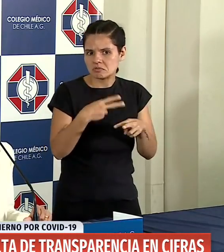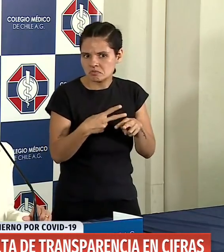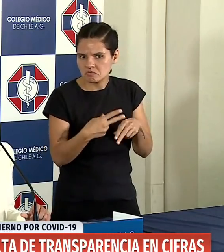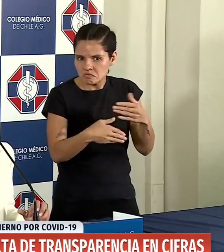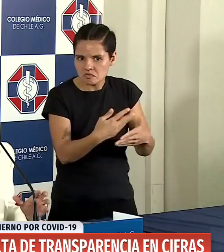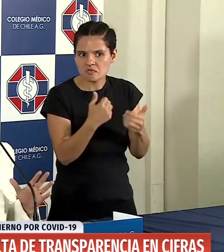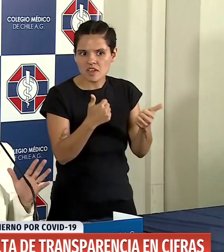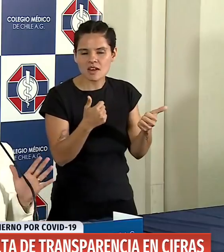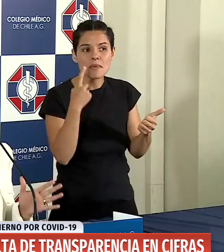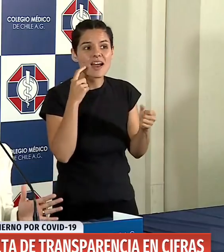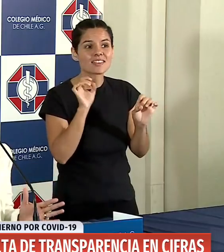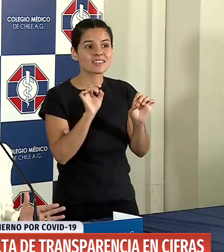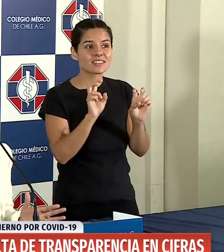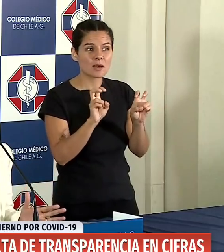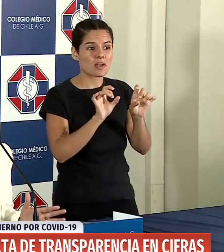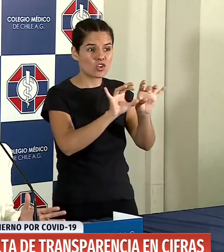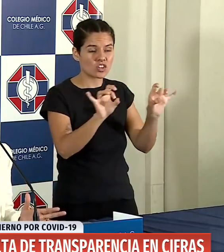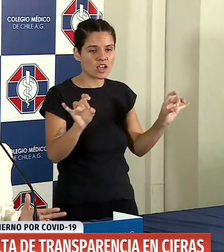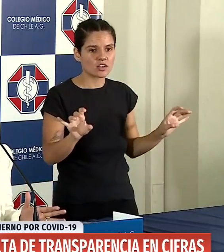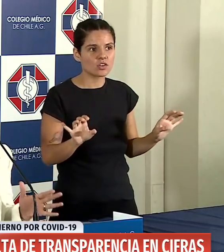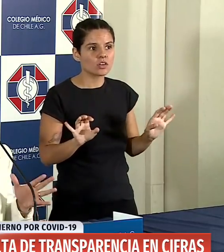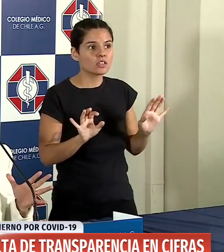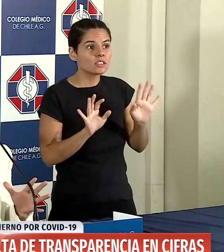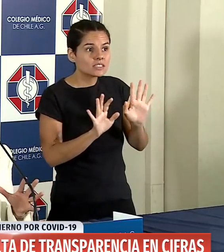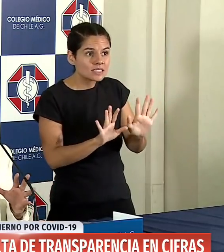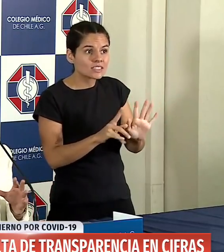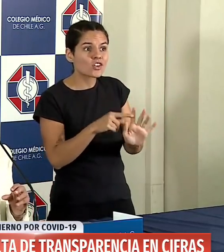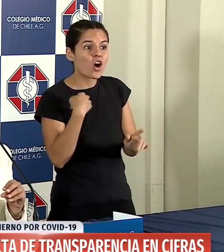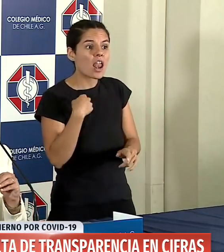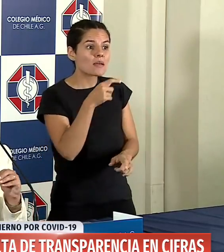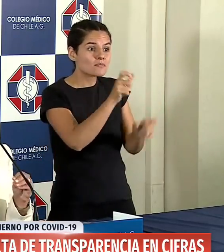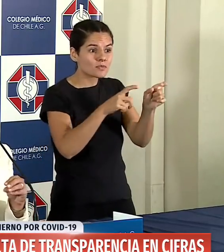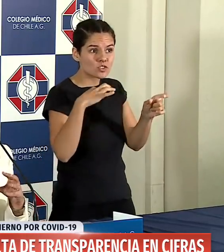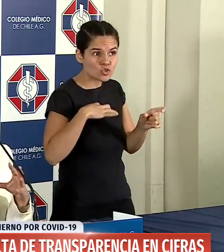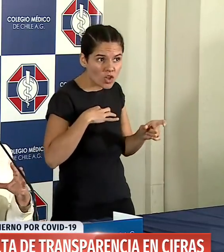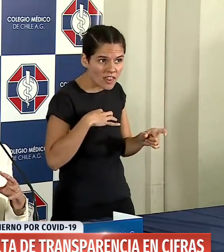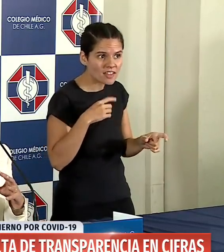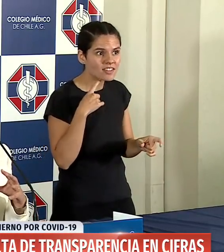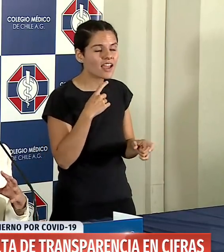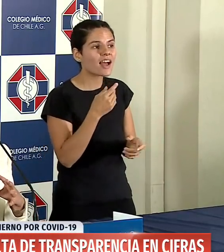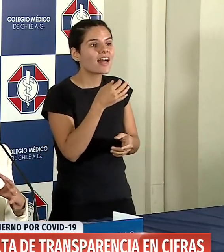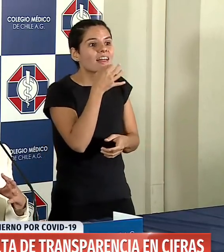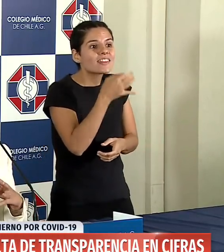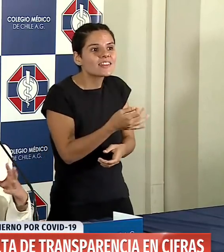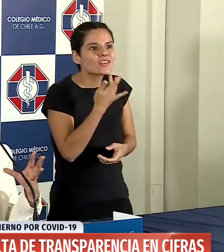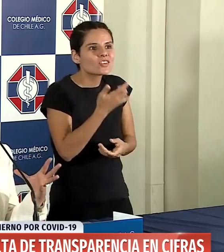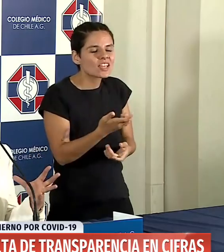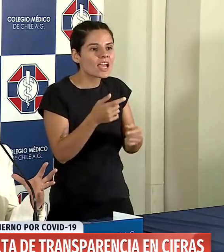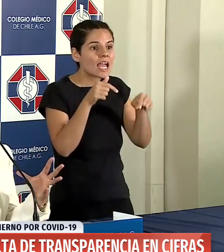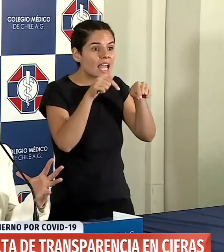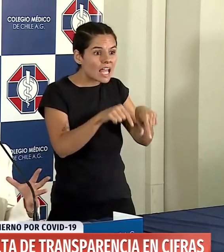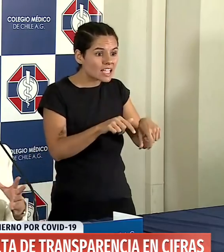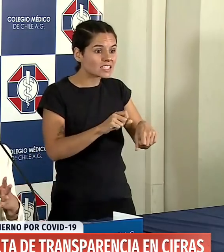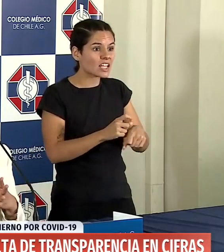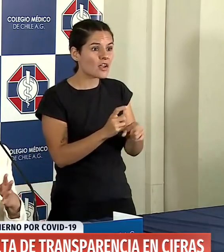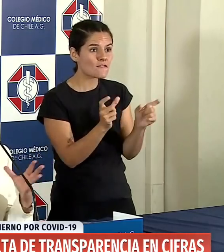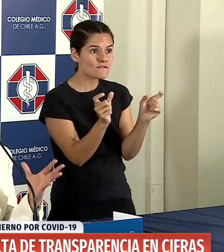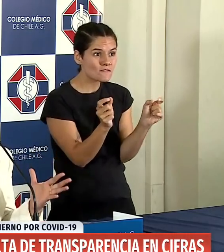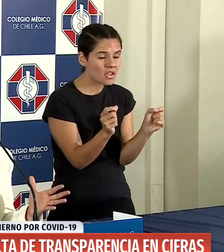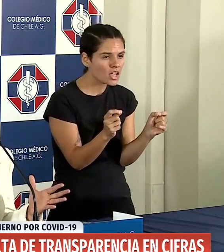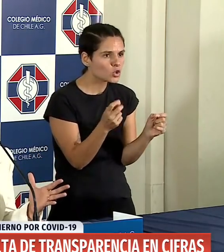Yo hago el llamado a la ciudadanía a comprender que este es un virus que no podemos mirar, que